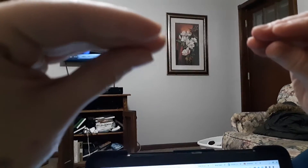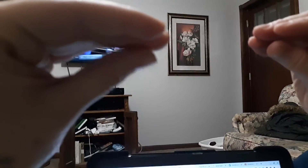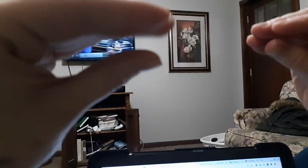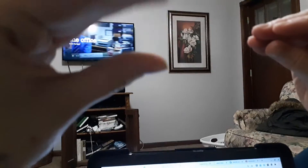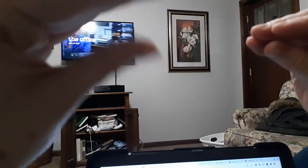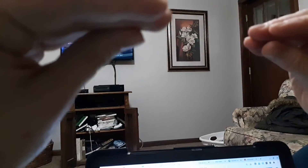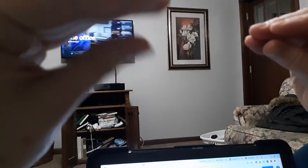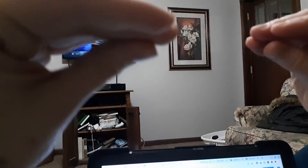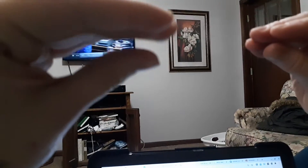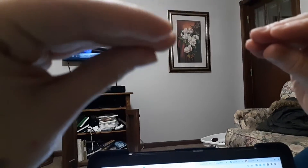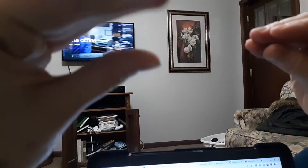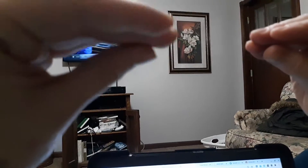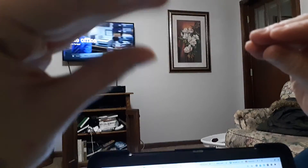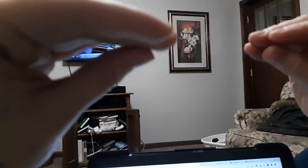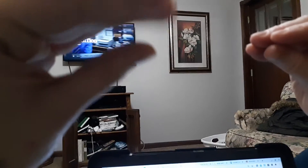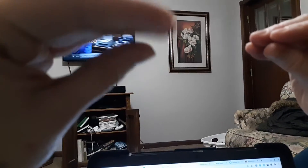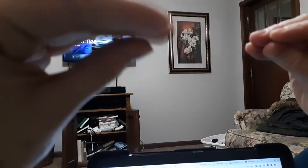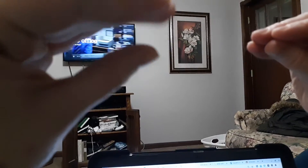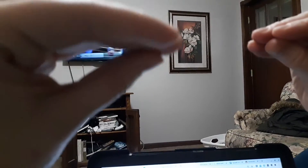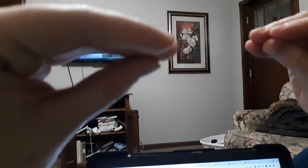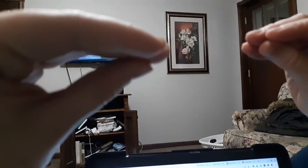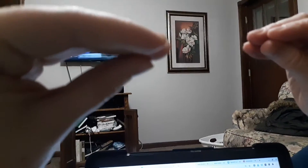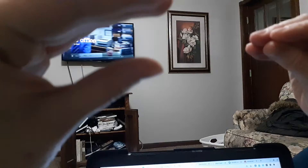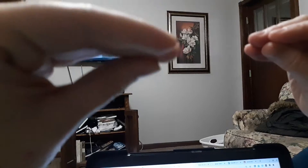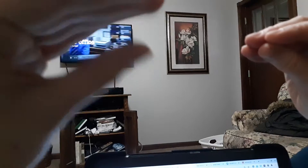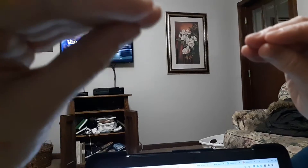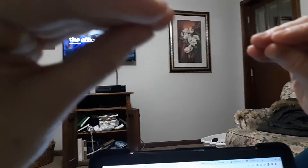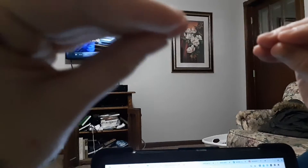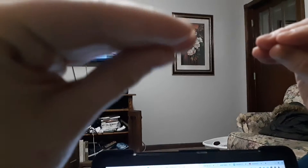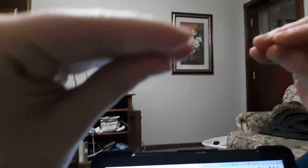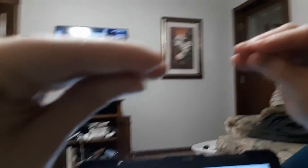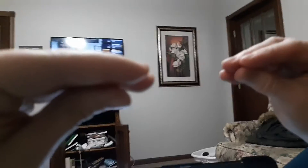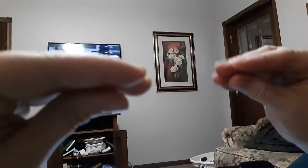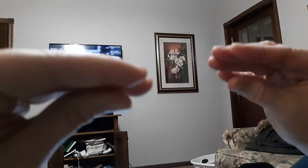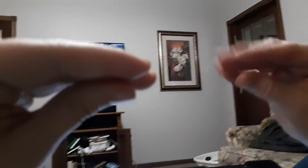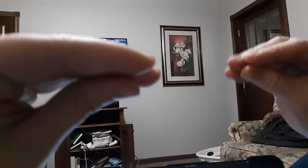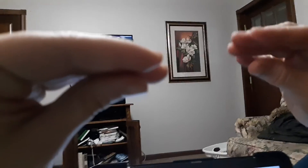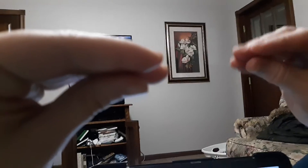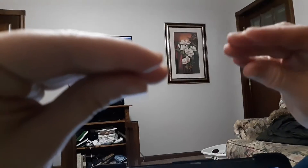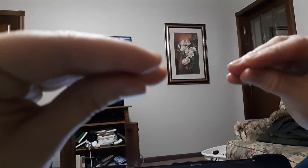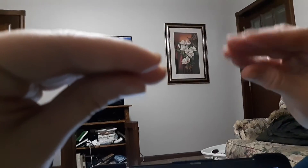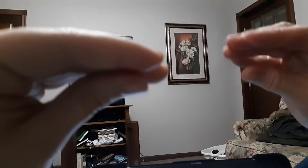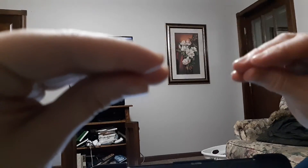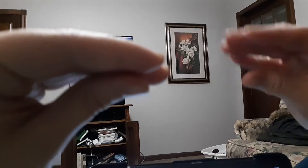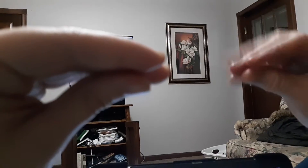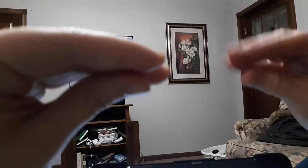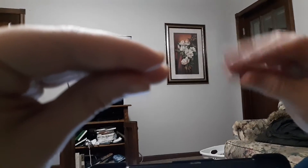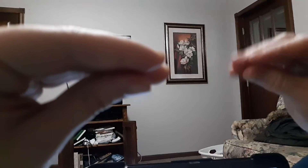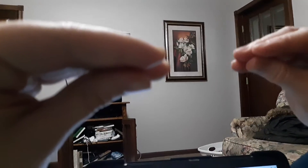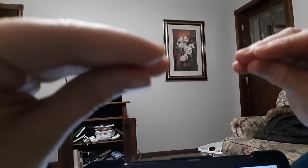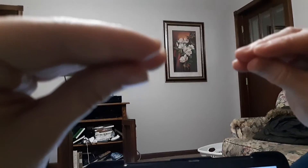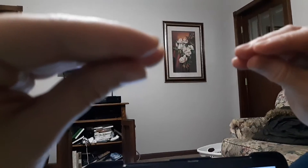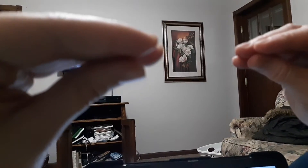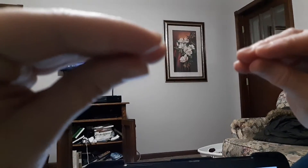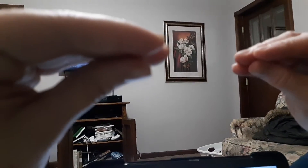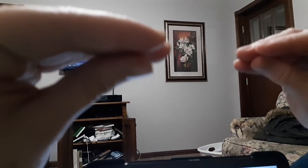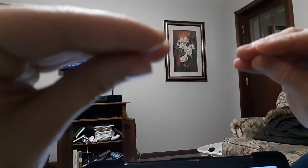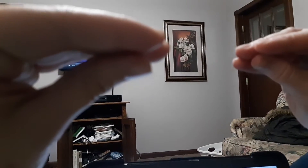Yo soy de Kimball, Minnesota. ¿Y tú? Yo soy de Buffalo, Minnesota. ¿Cuál es tu